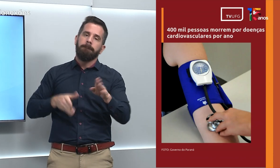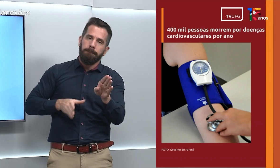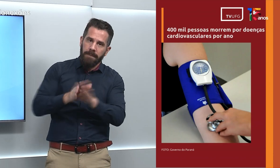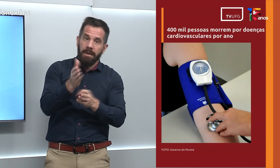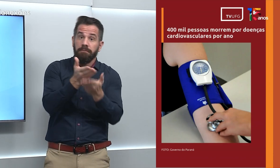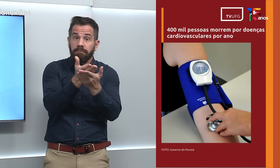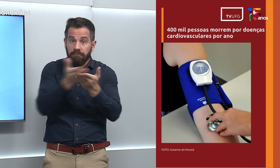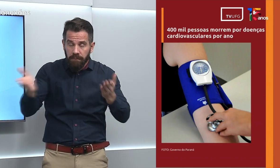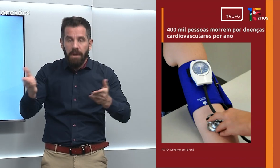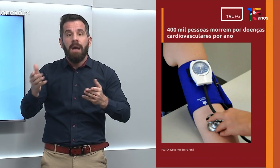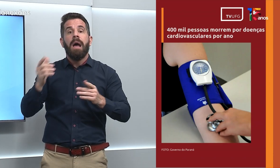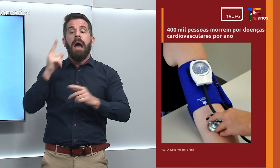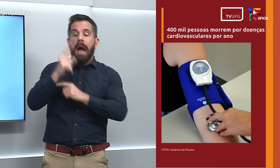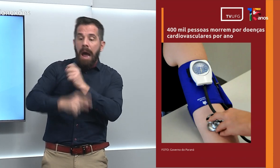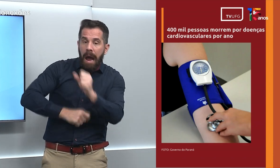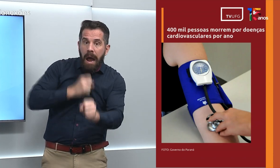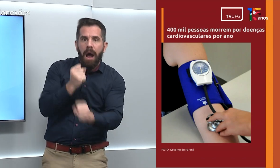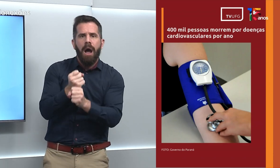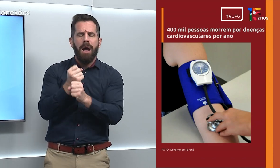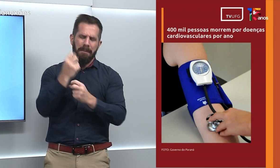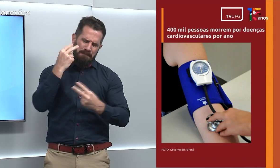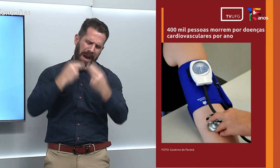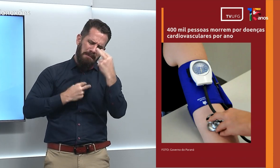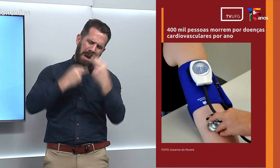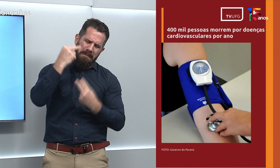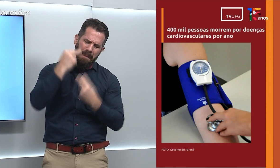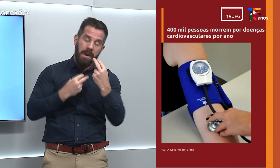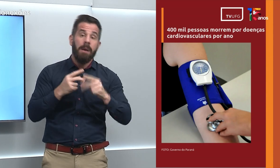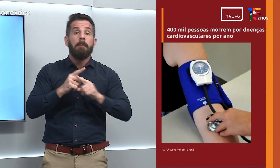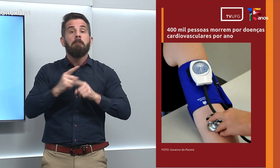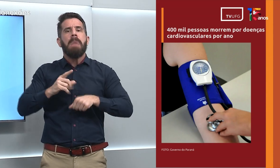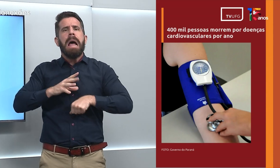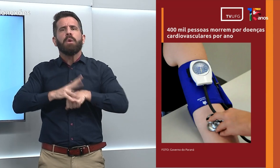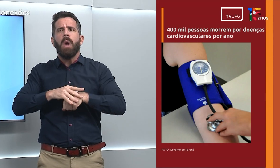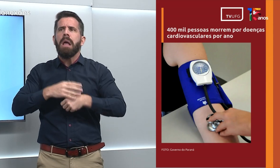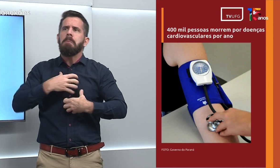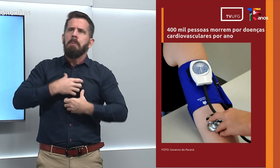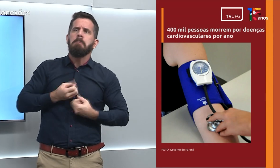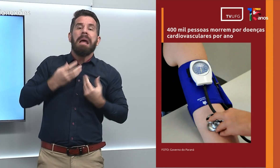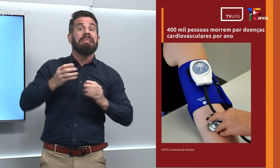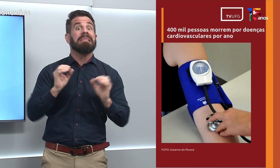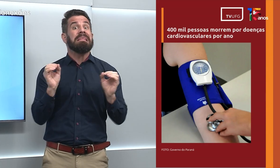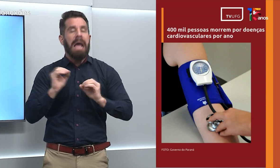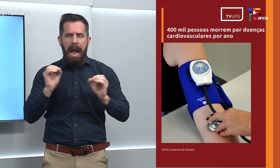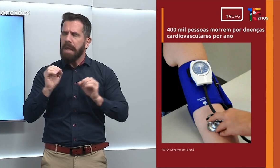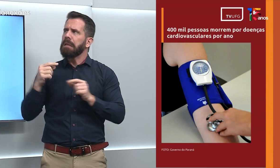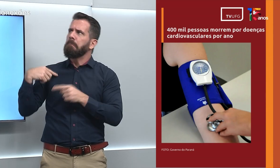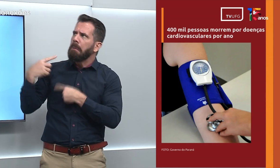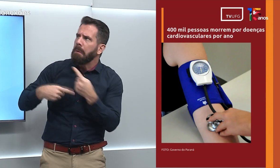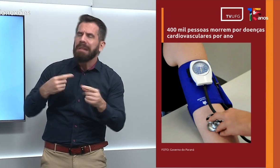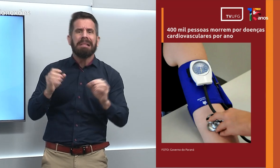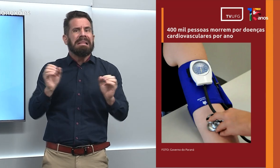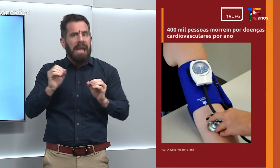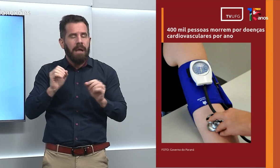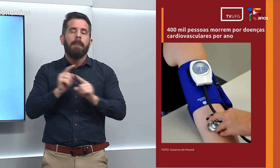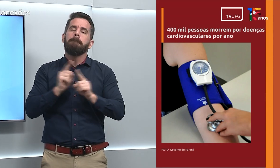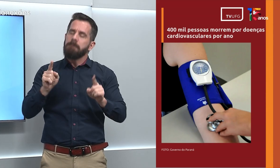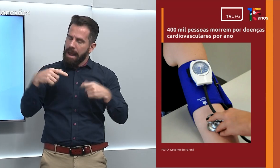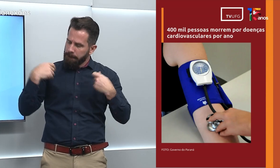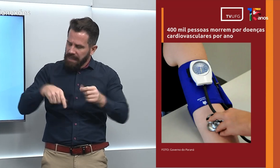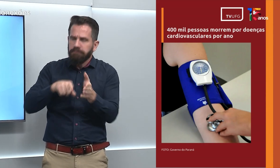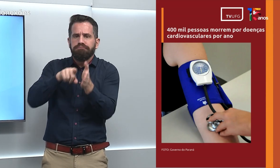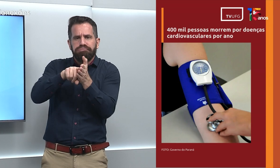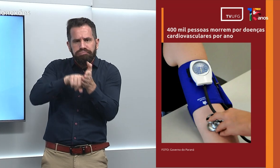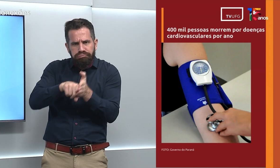todas as pessoas que não tenham sintomas e nem histórico de doenças dessa natureza. Esses exames devem ser feitos com